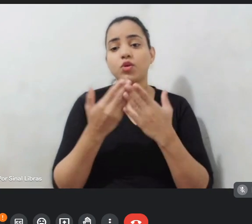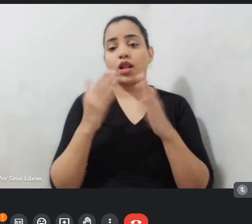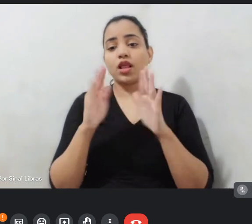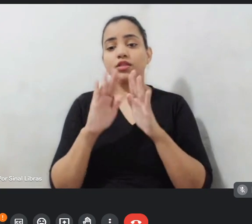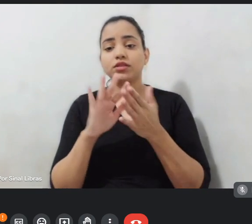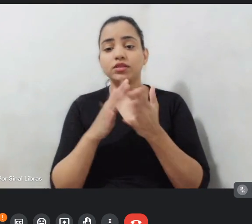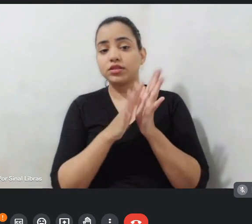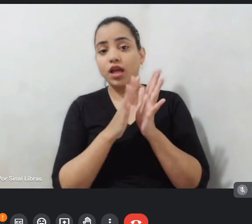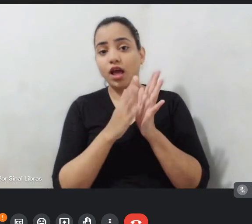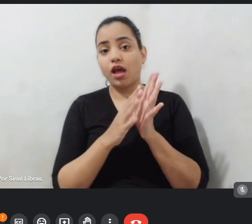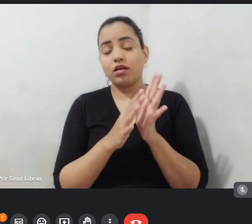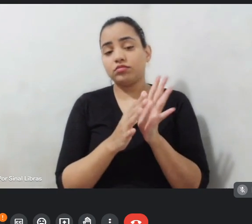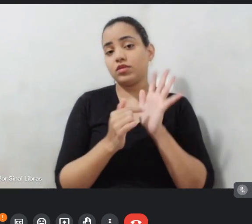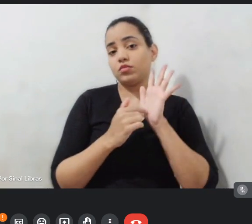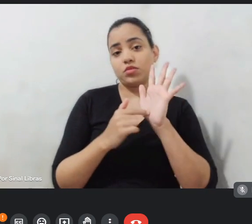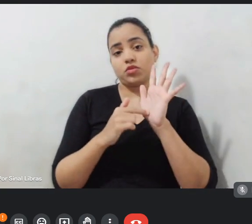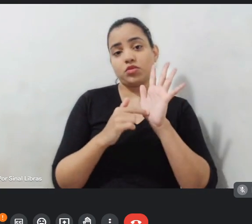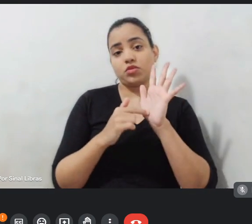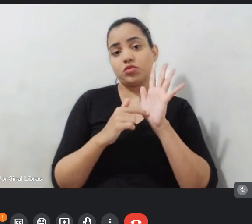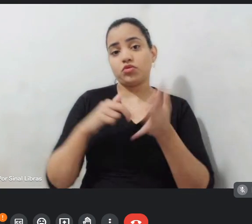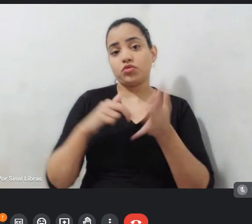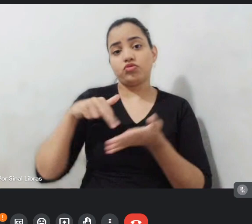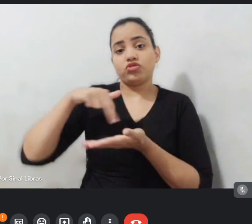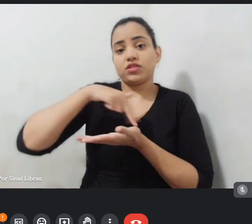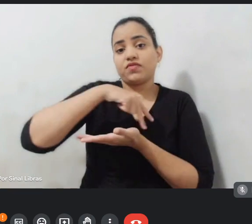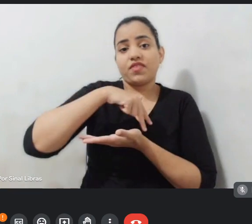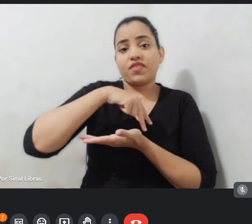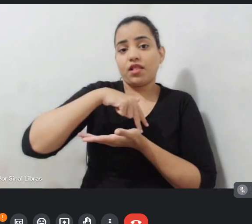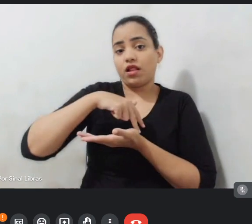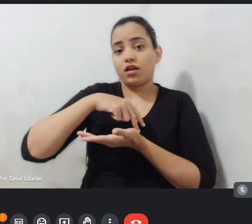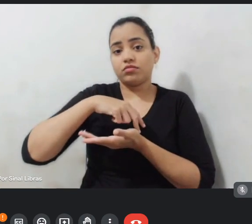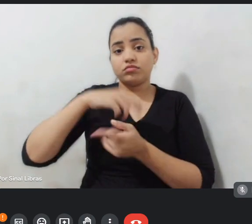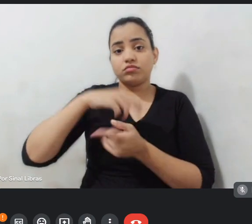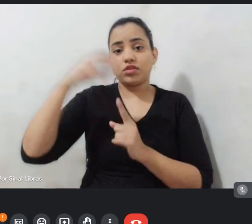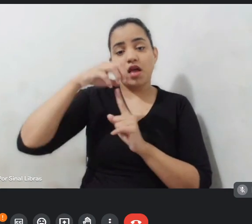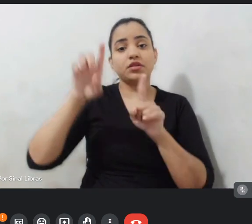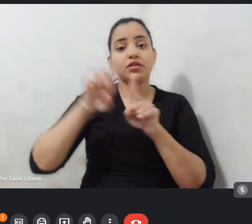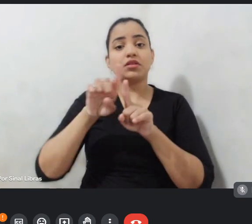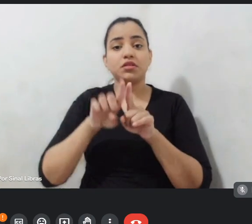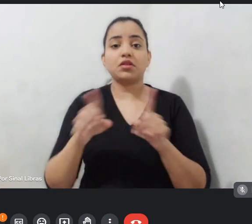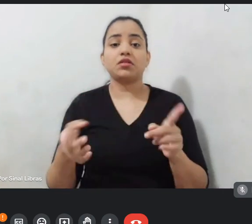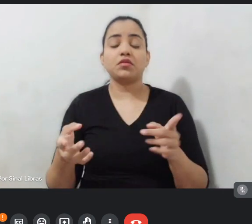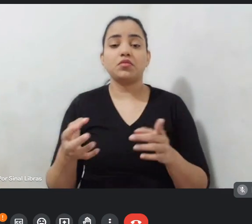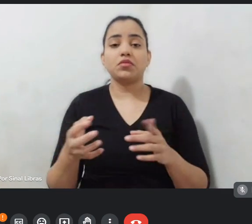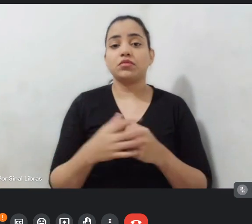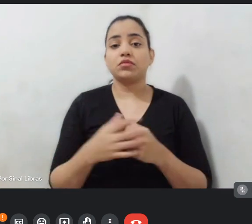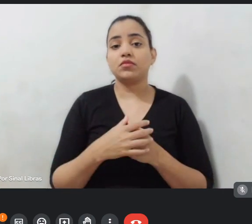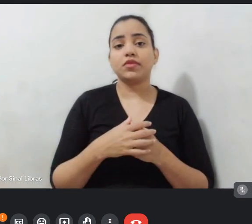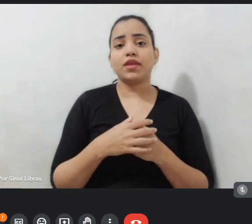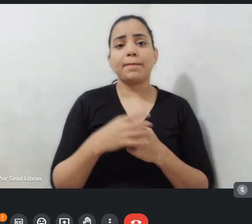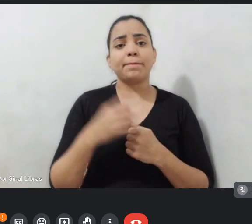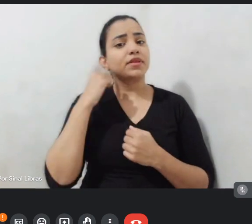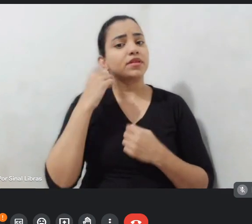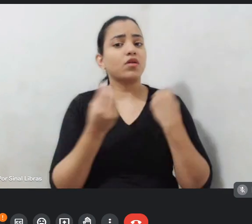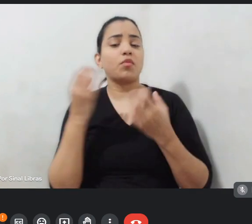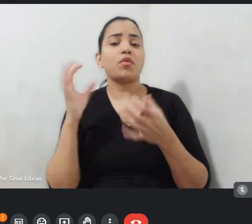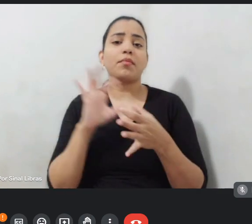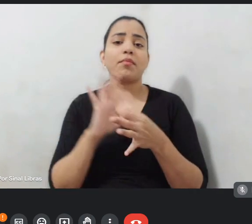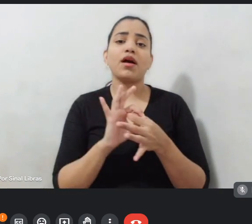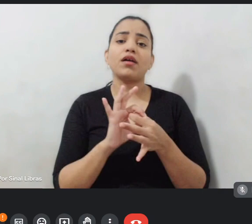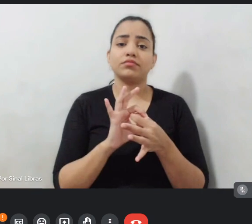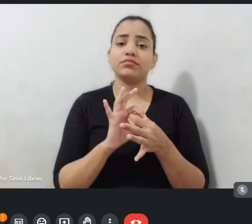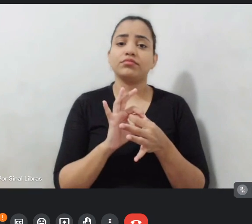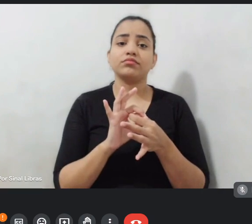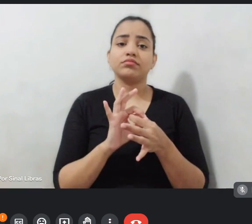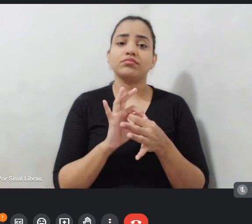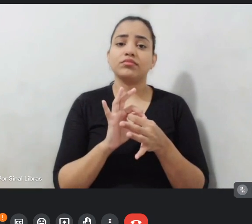carnaval, do reino, pensar como isso pode dialogar com a temática de vocês. Mas,